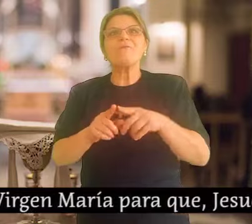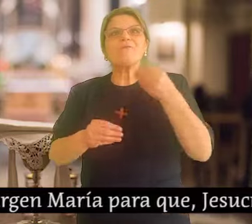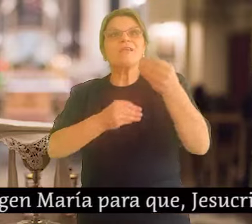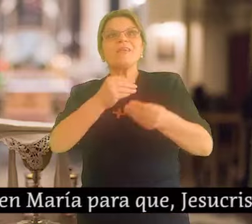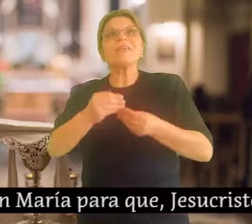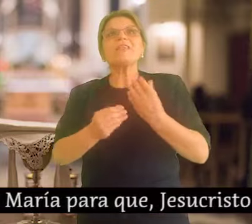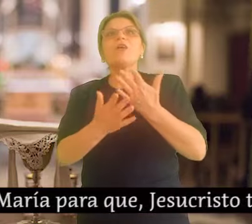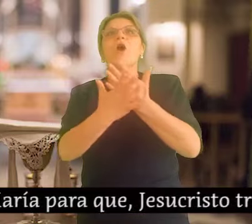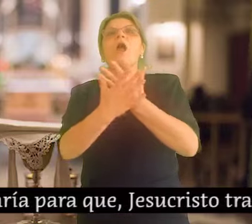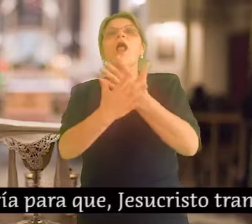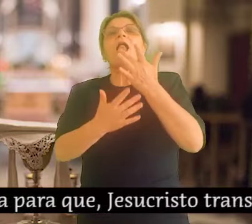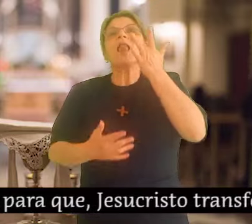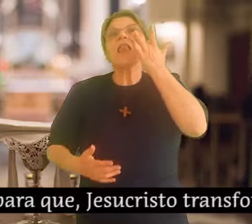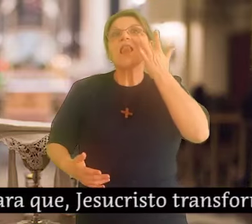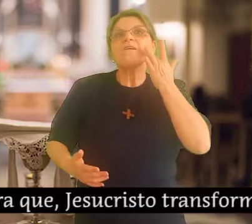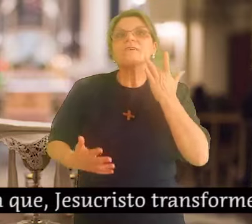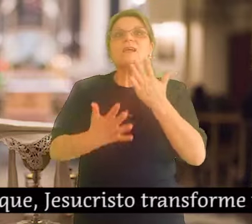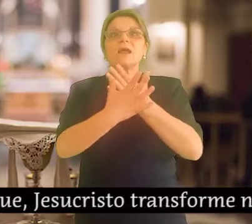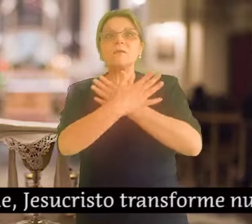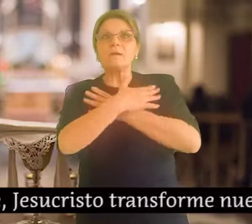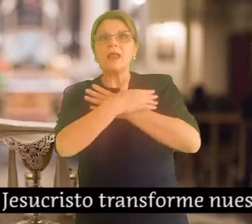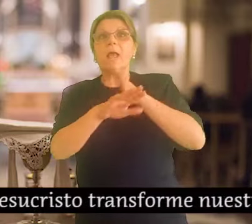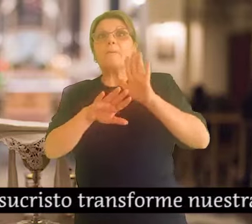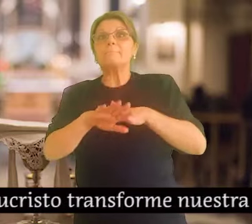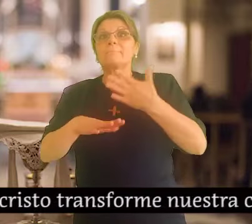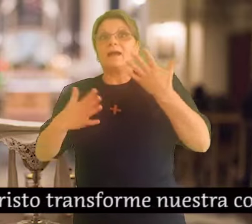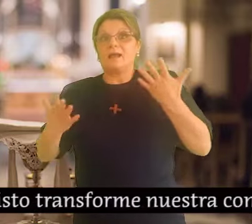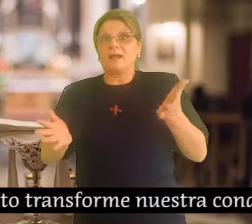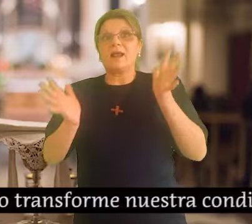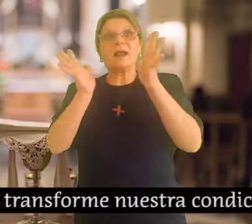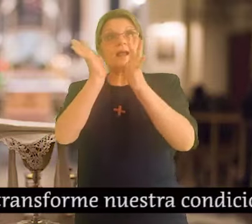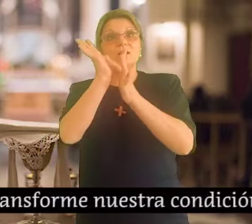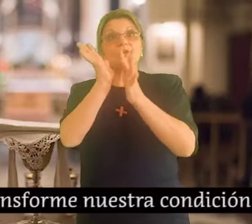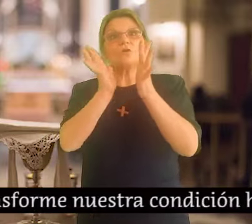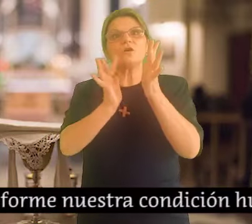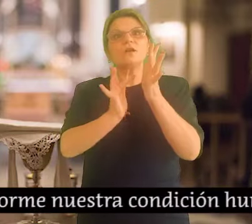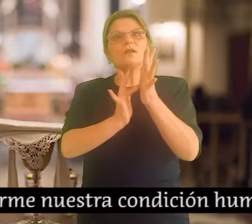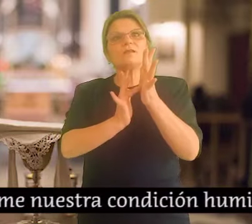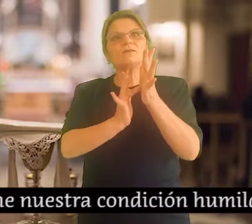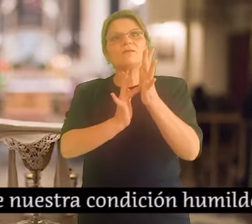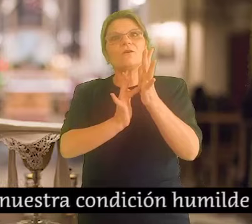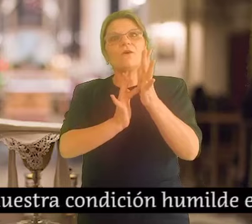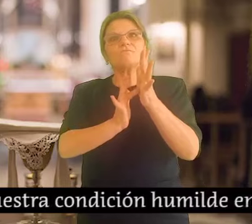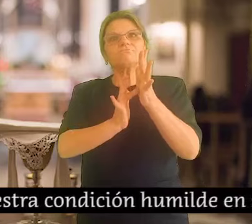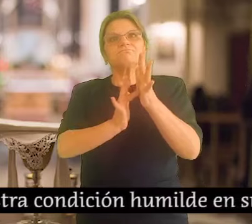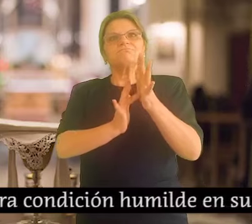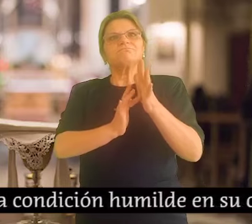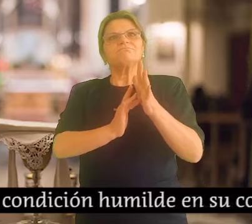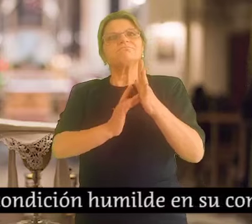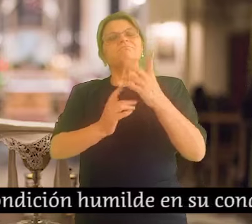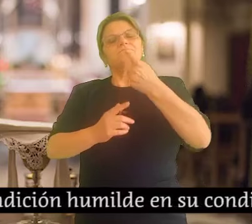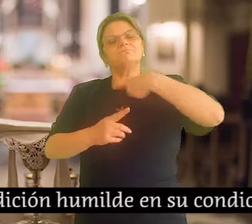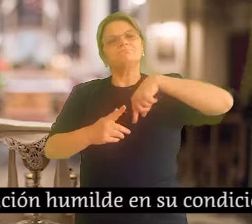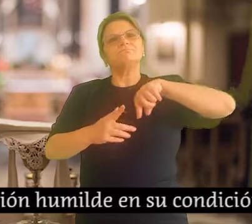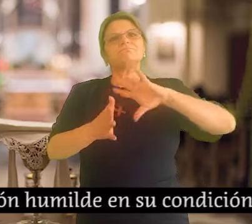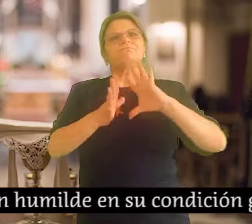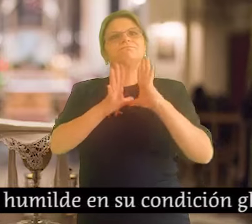gen María, Para que Jesucristo transforme nuestra condición humilde en su condición gloriosa.